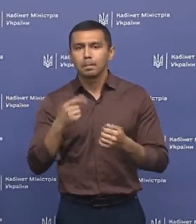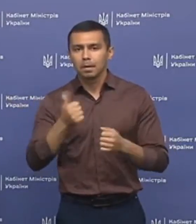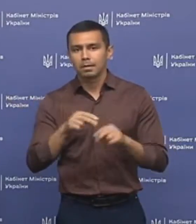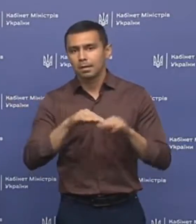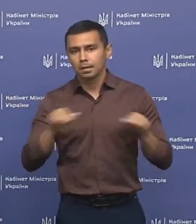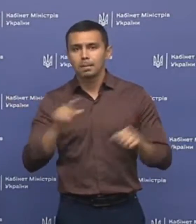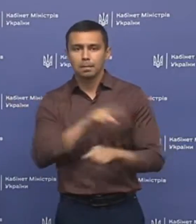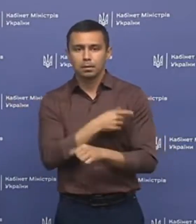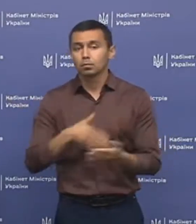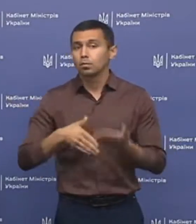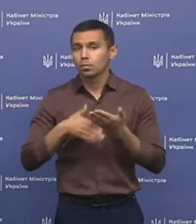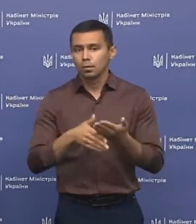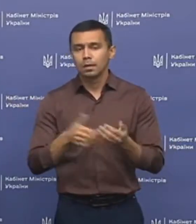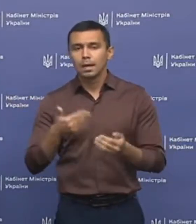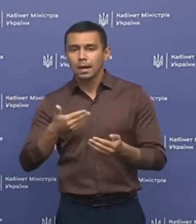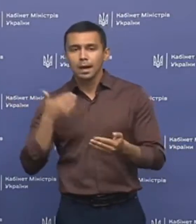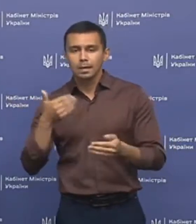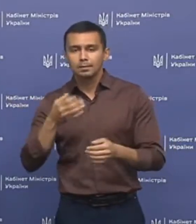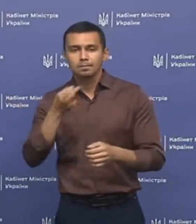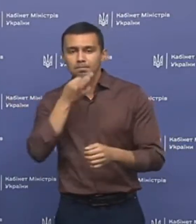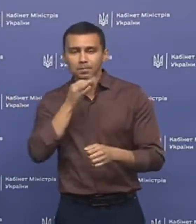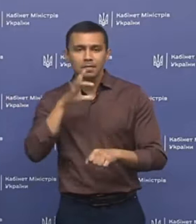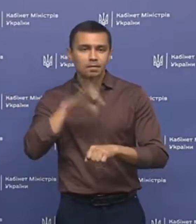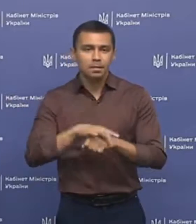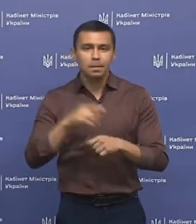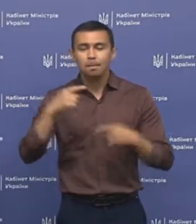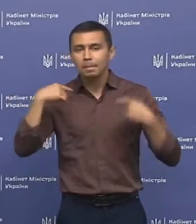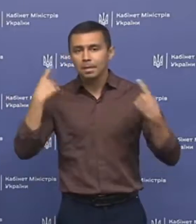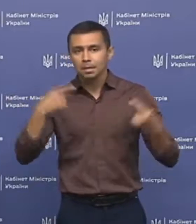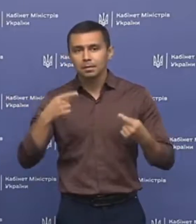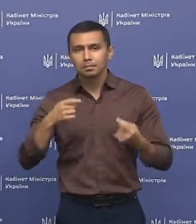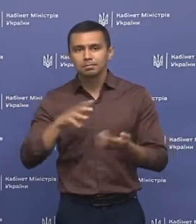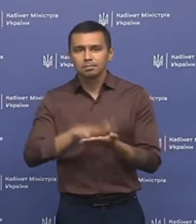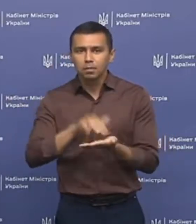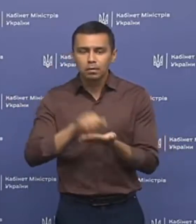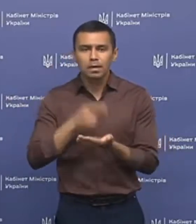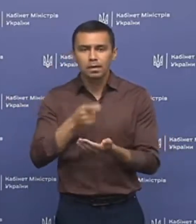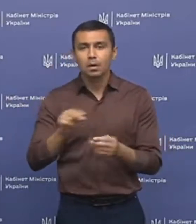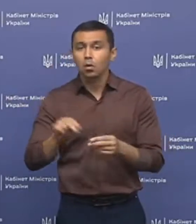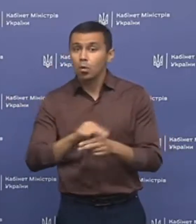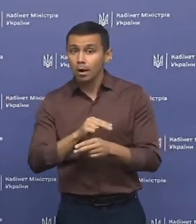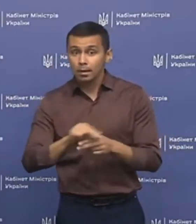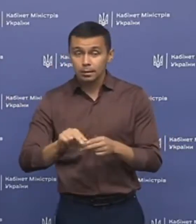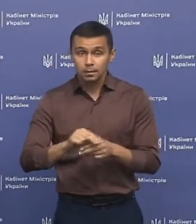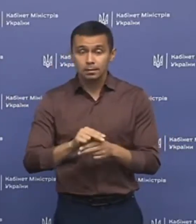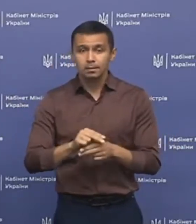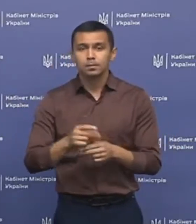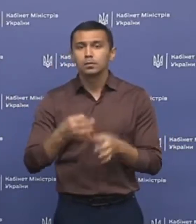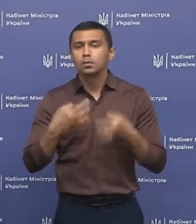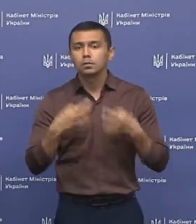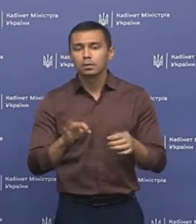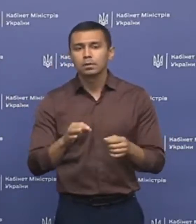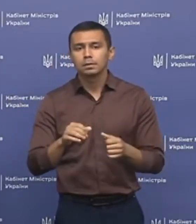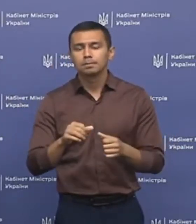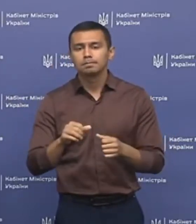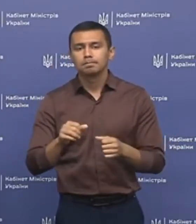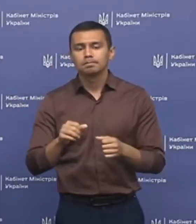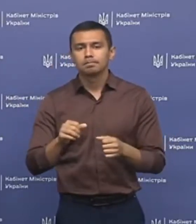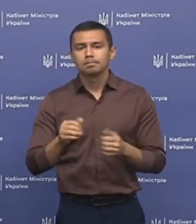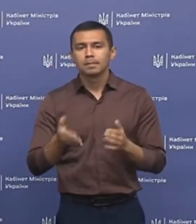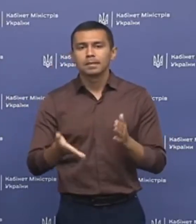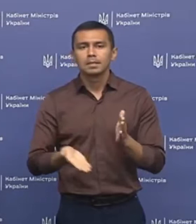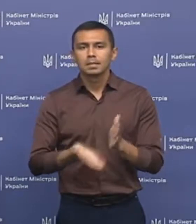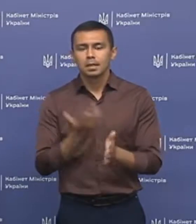медичної допомоги. Ранні виявлення психічних розладів та їхня корекція дозволить саме зняти